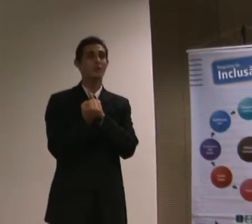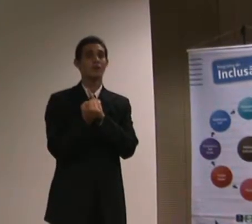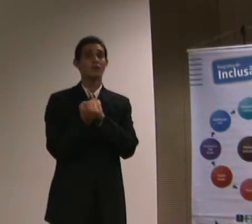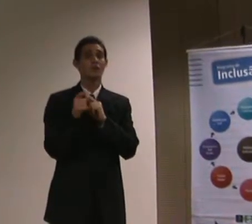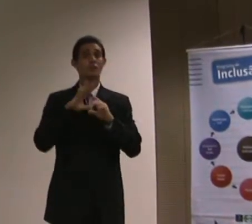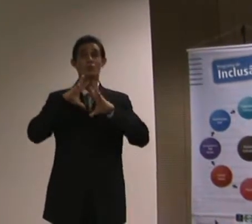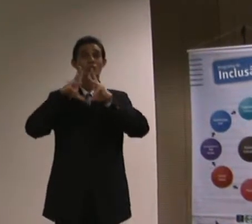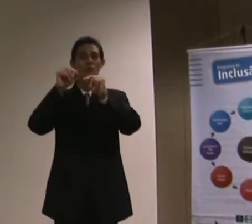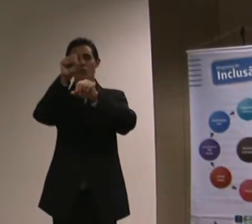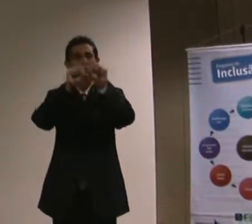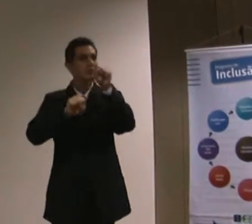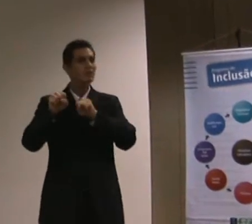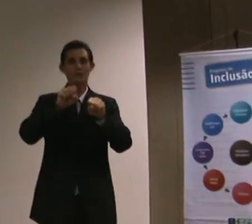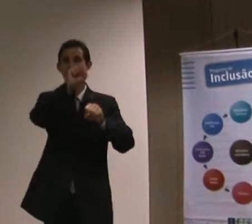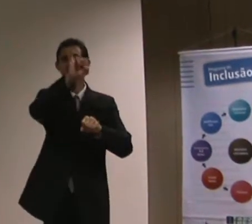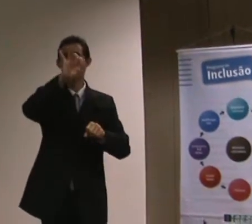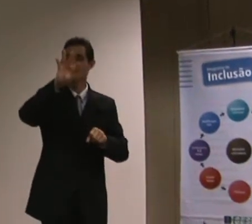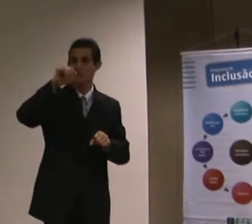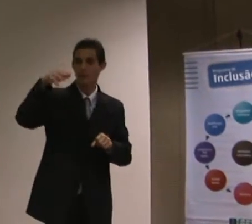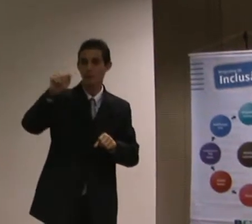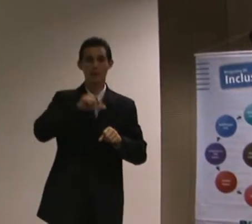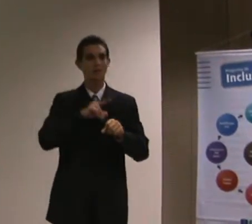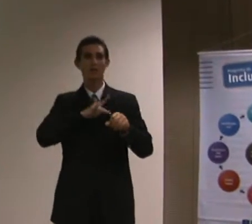educação, lazer, turismo, mercado, trabalho, não importa.